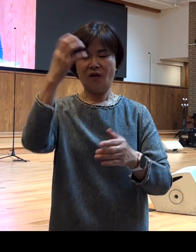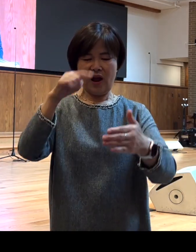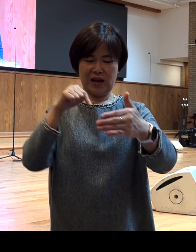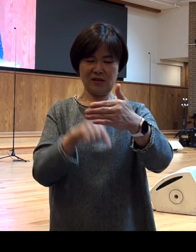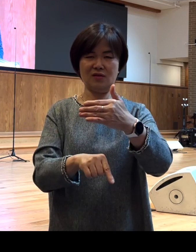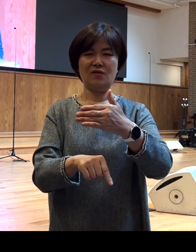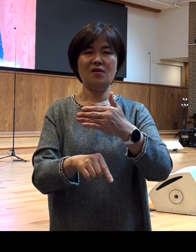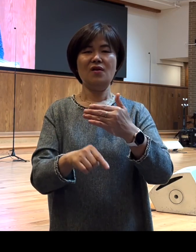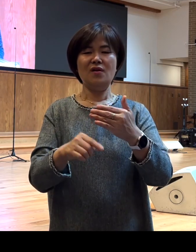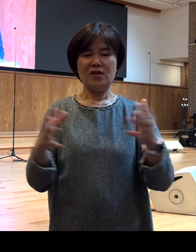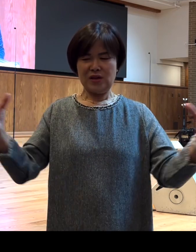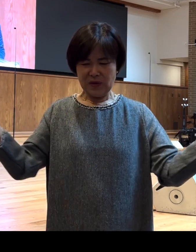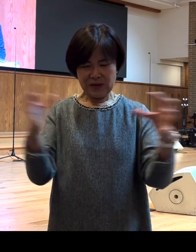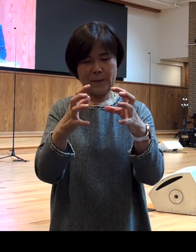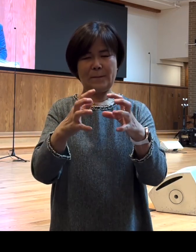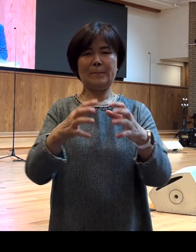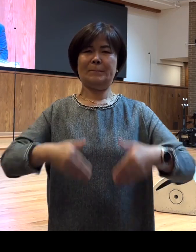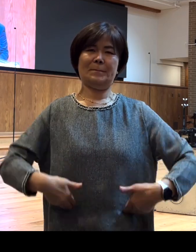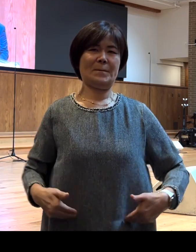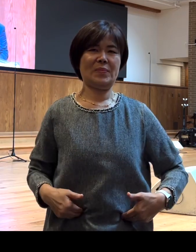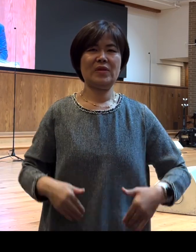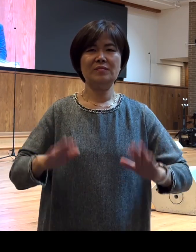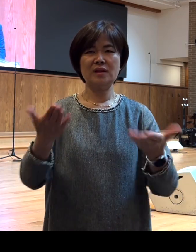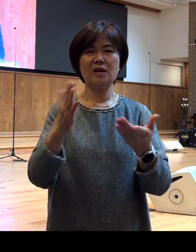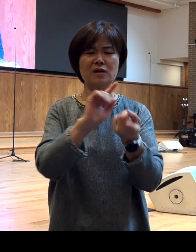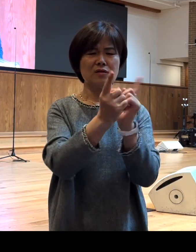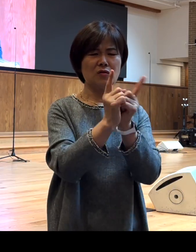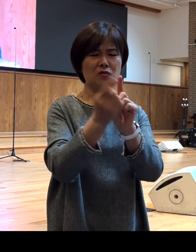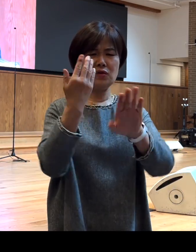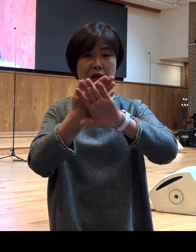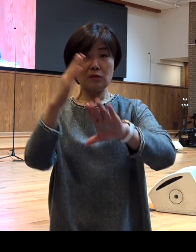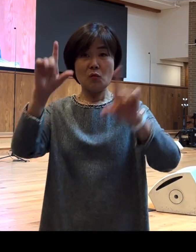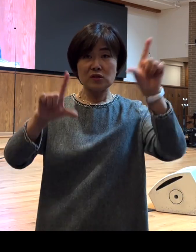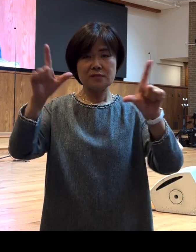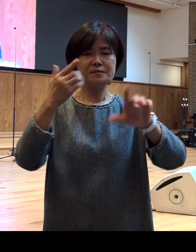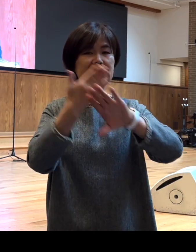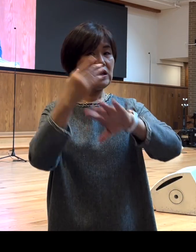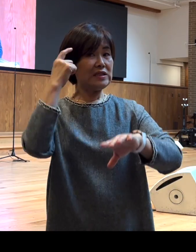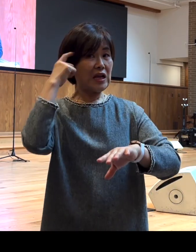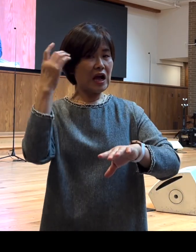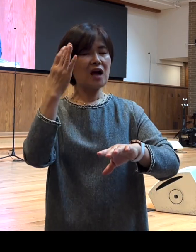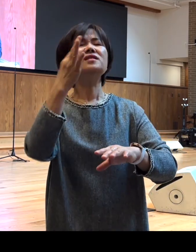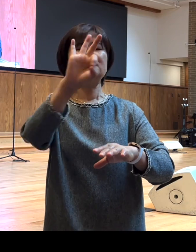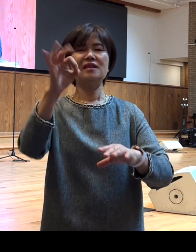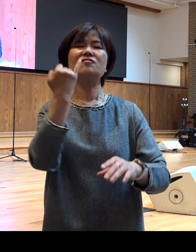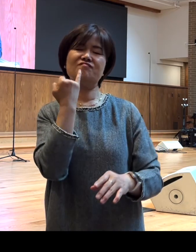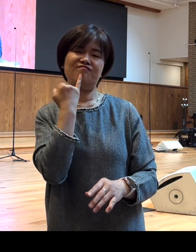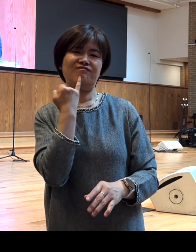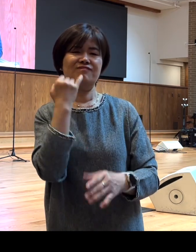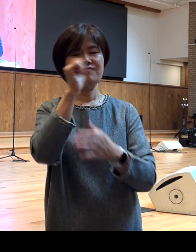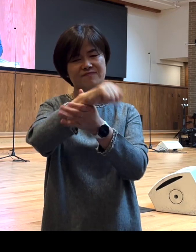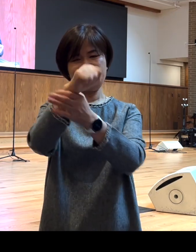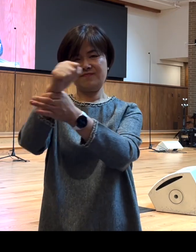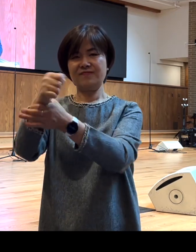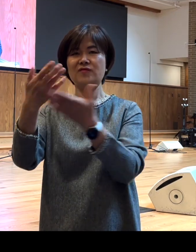연합해야 합니다 서로 다른 모습 다른 생각을 인정하고 문화적인 차이